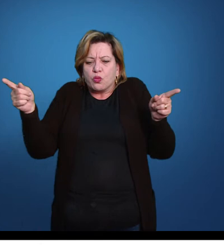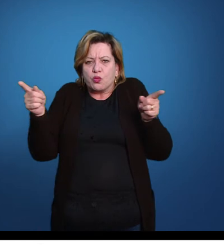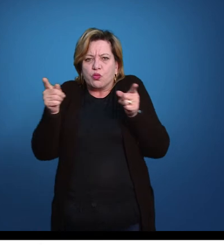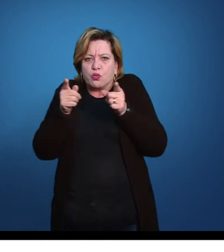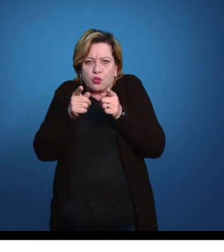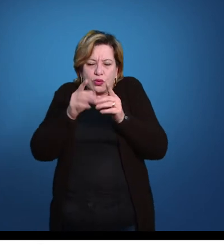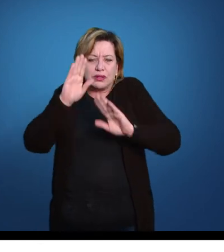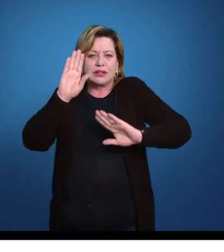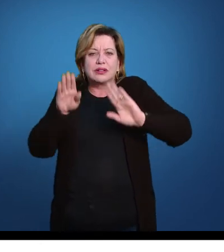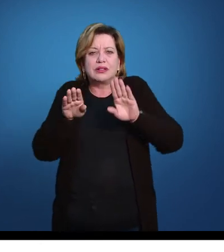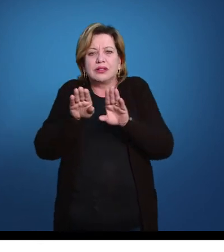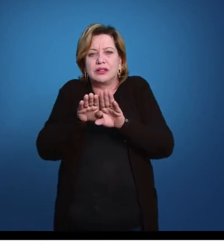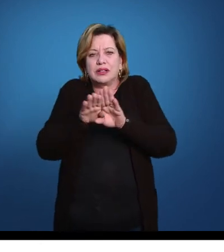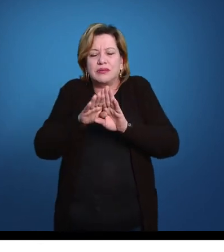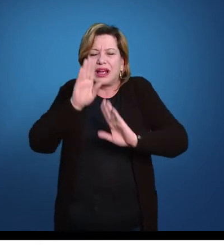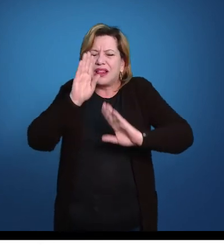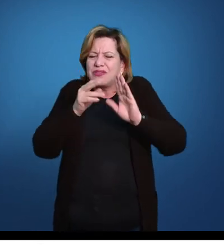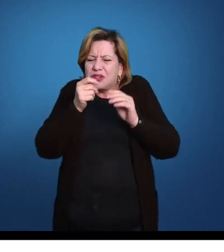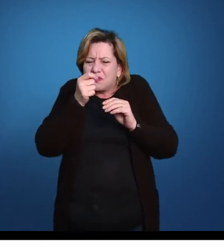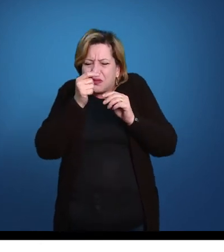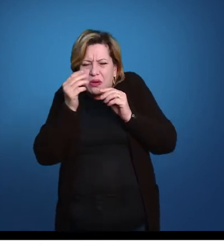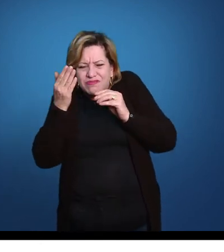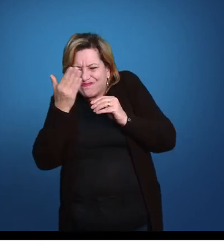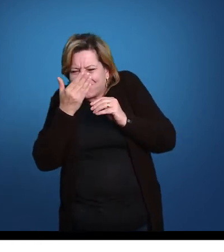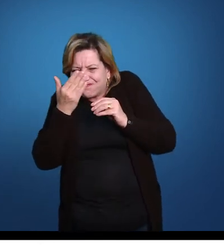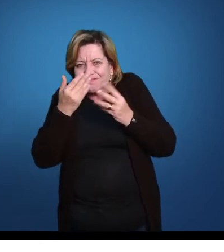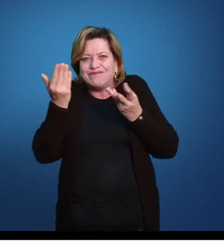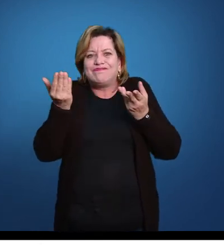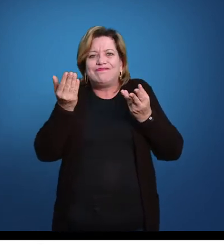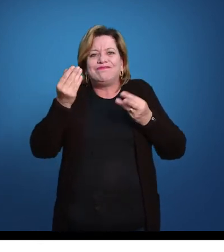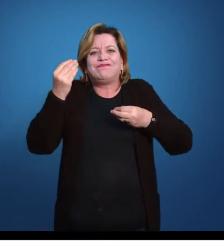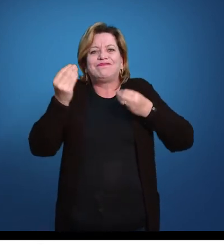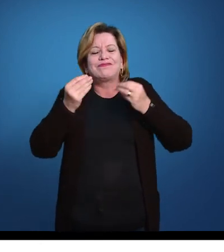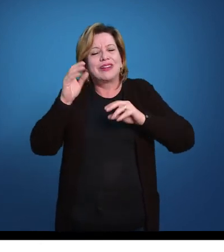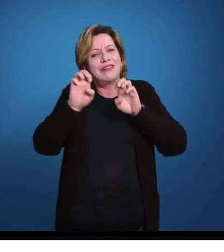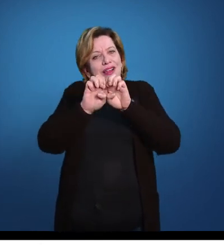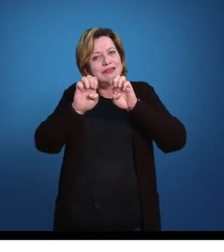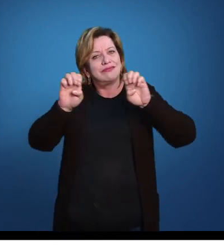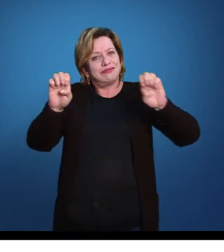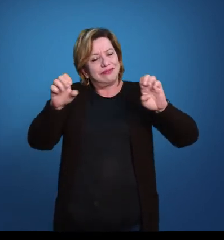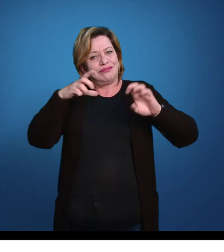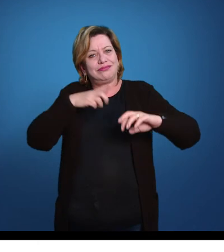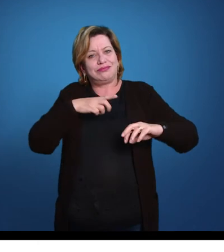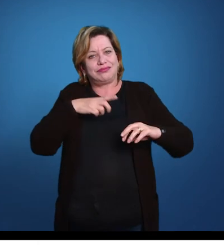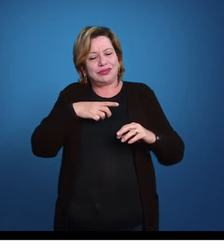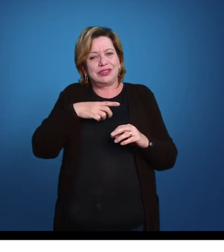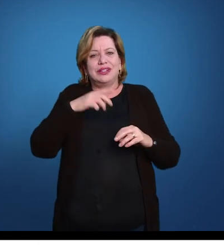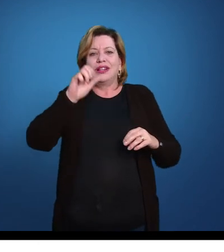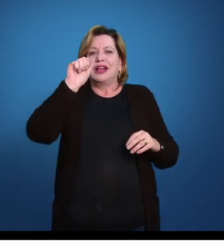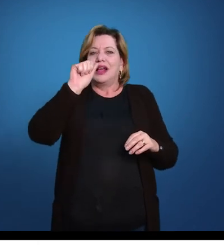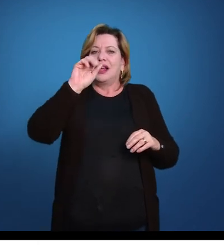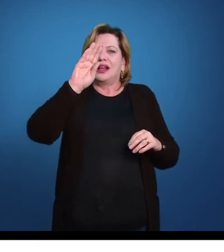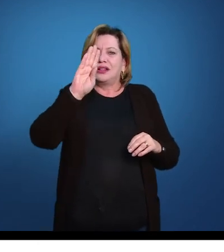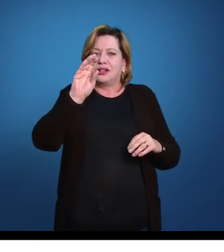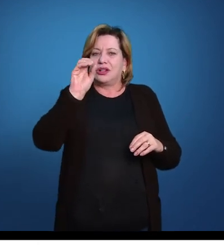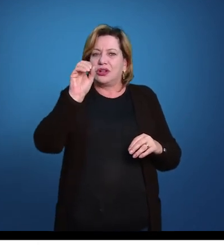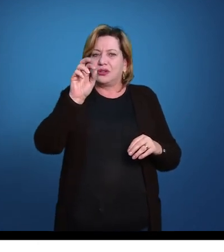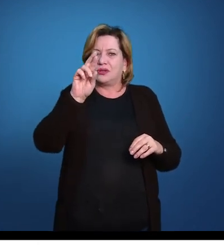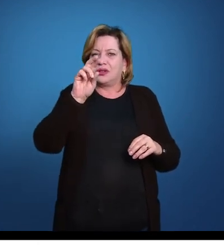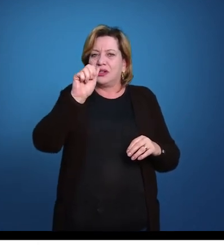alguns casos ser quase ausente, tá. Eles têm uma estrutura aqui que a gente chama de região aboral deles que a gente chama de cálice, né, que é